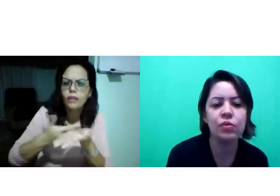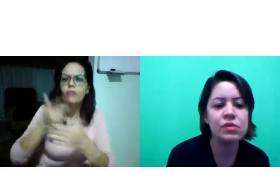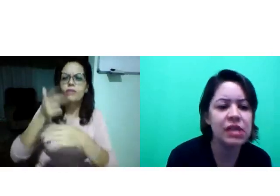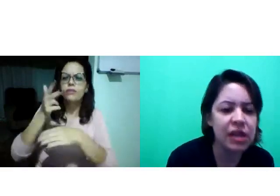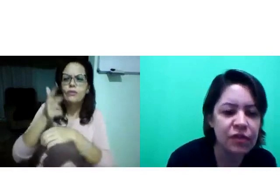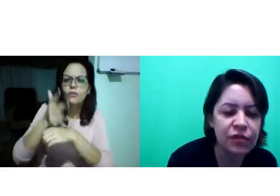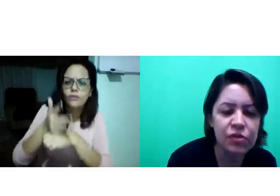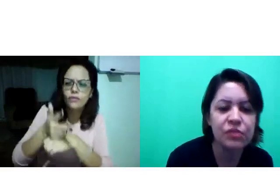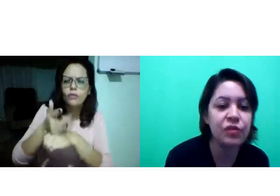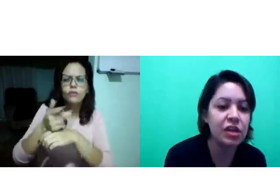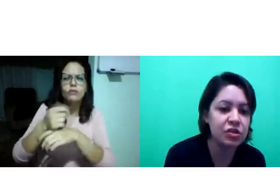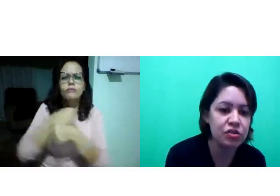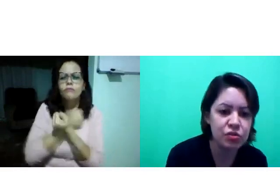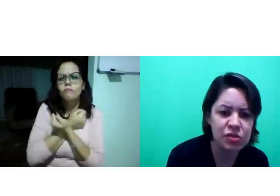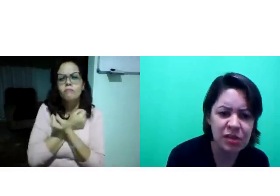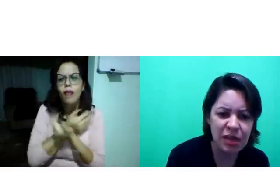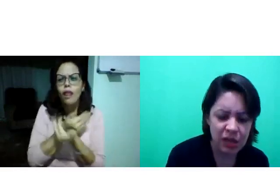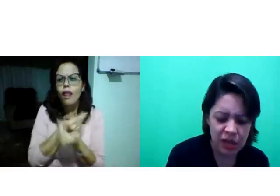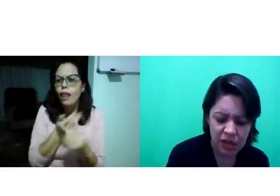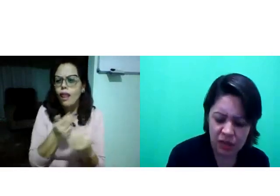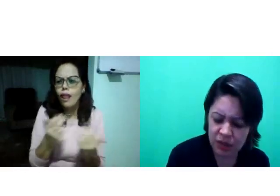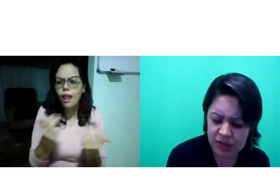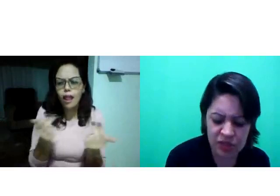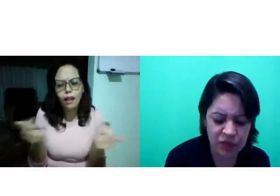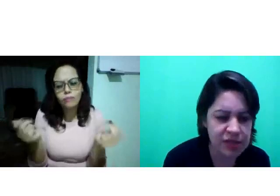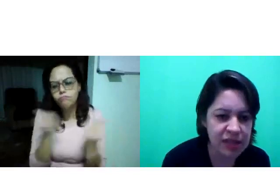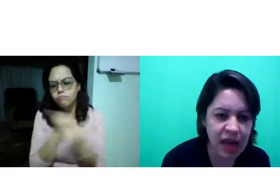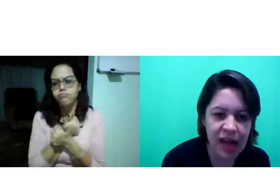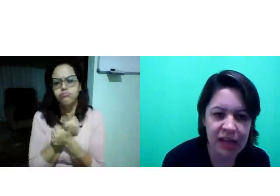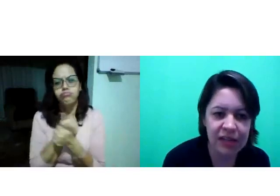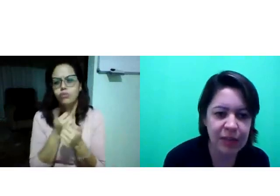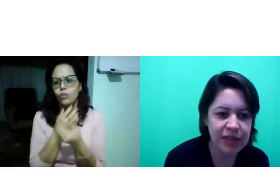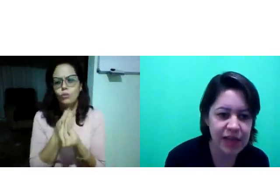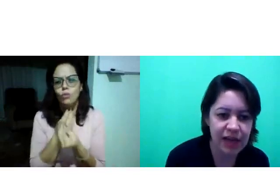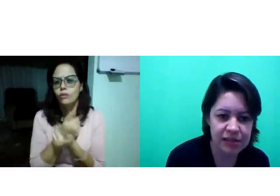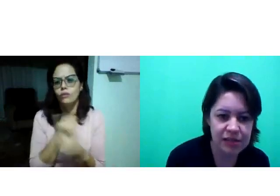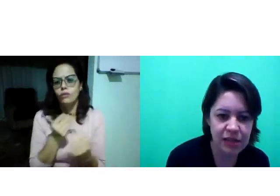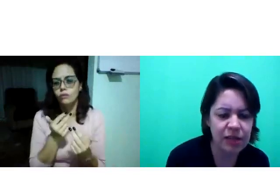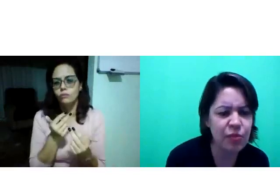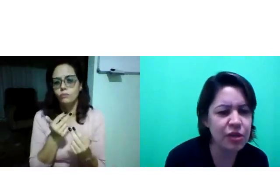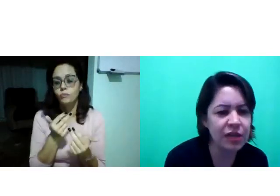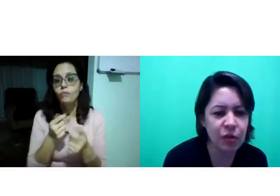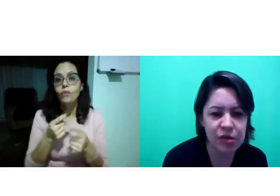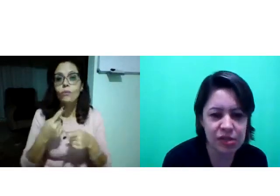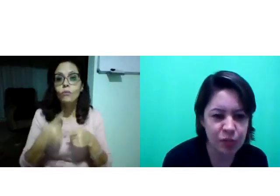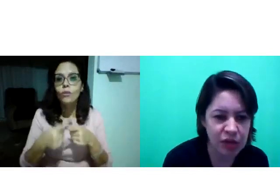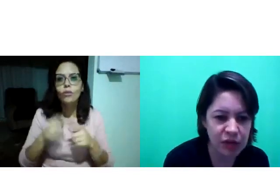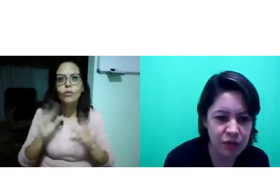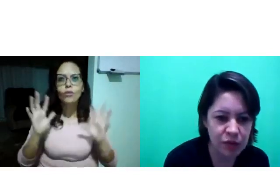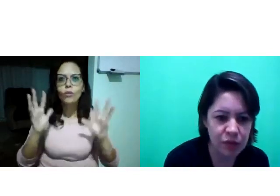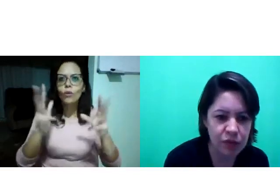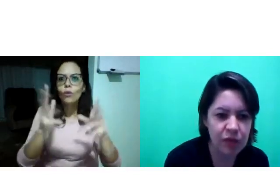conteúdos, livros, vídeos. Essa diversidade de materiais. Tem muita coisa